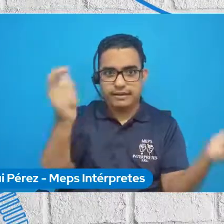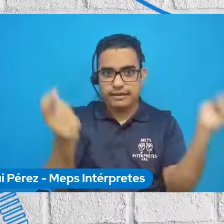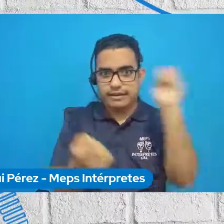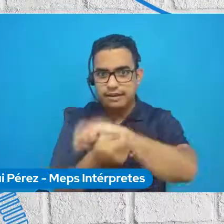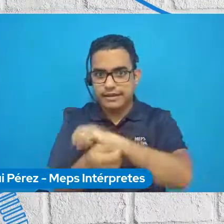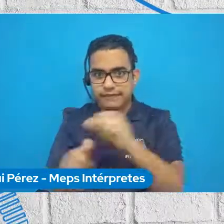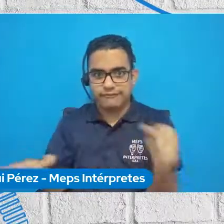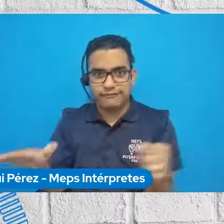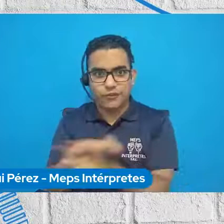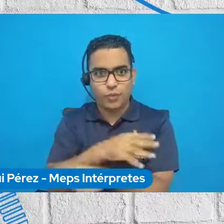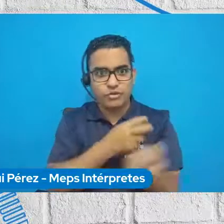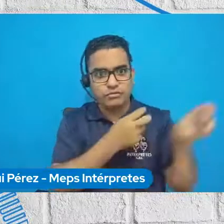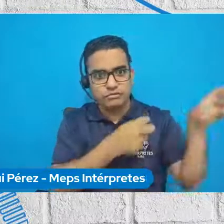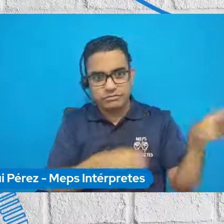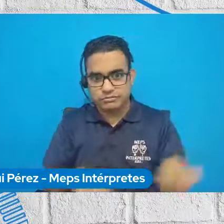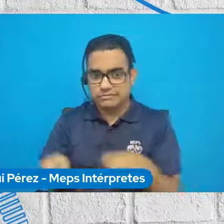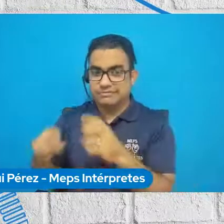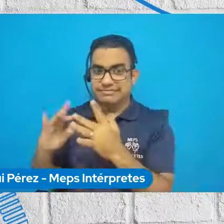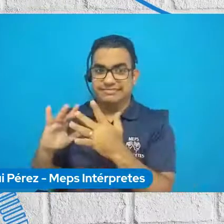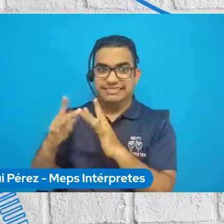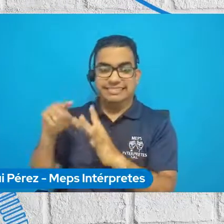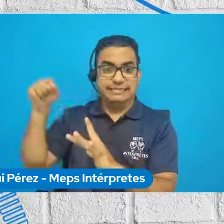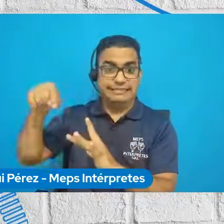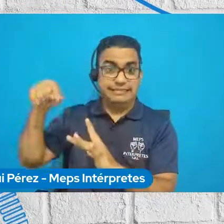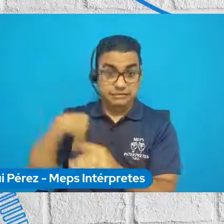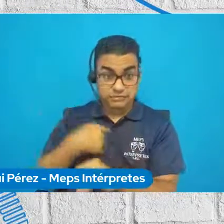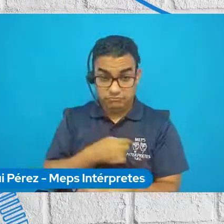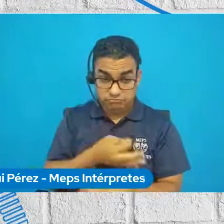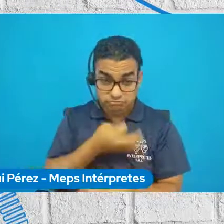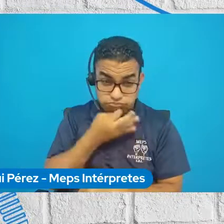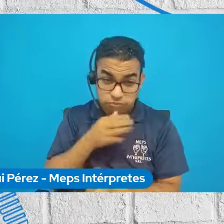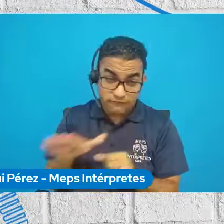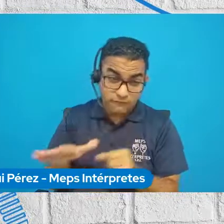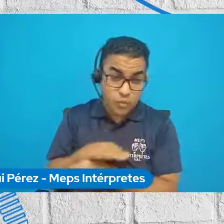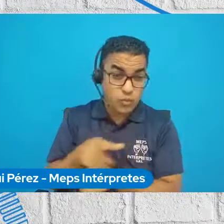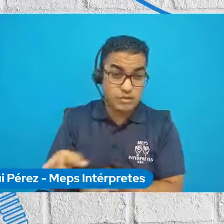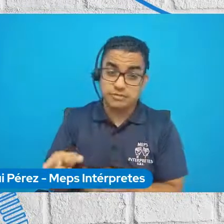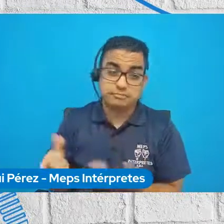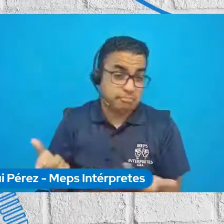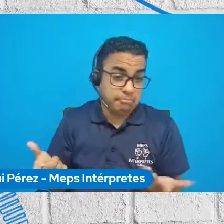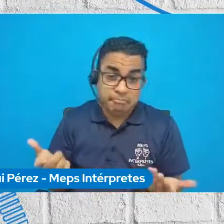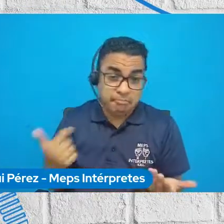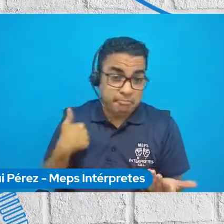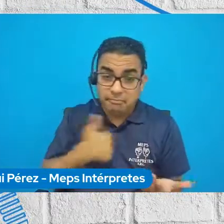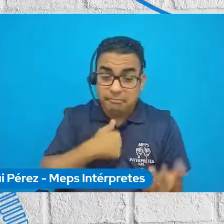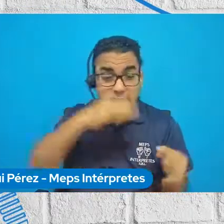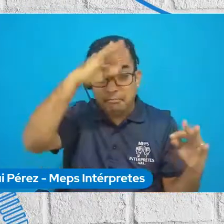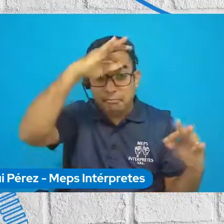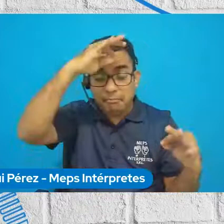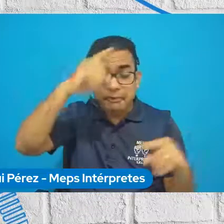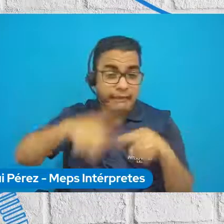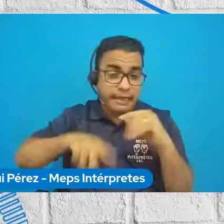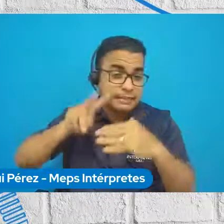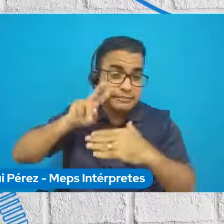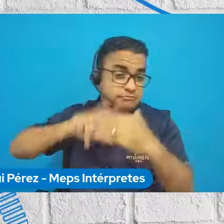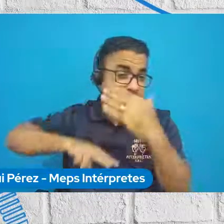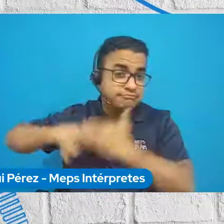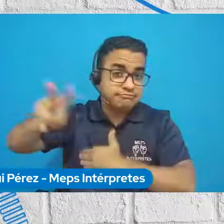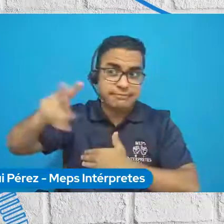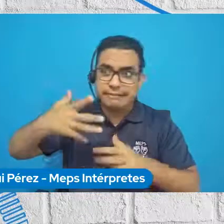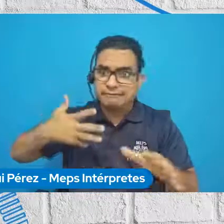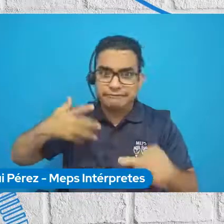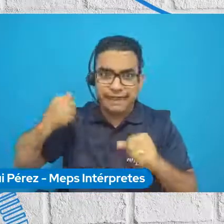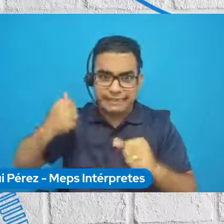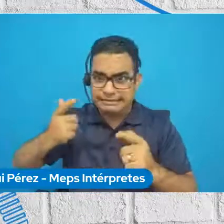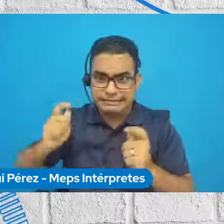formación pero no conocíamos todas las herramientas en línea porque no estaba planificado inicialmente, entonces hubo un proceso de aprendizaje súper rápido entre nosotros,